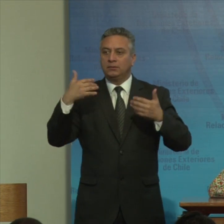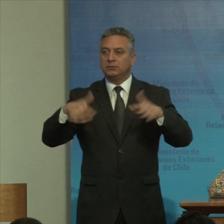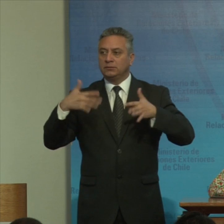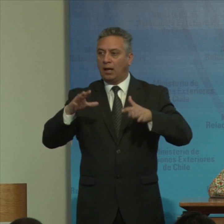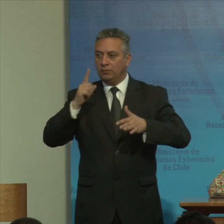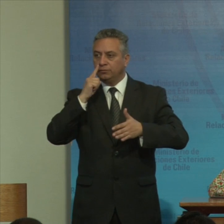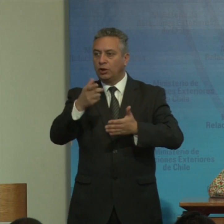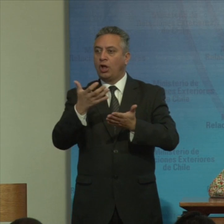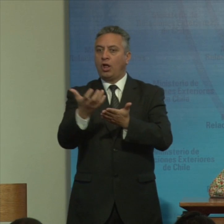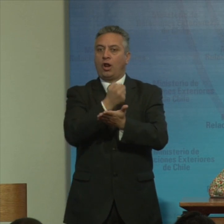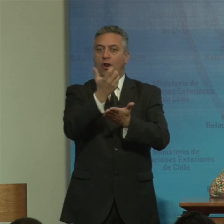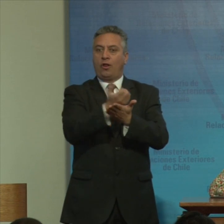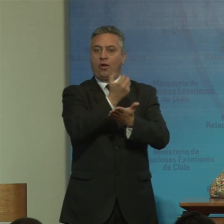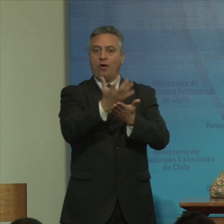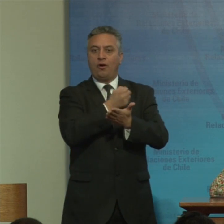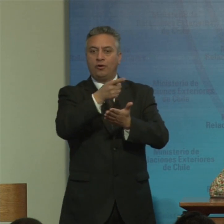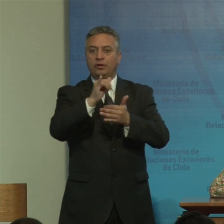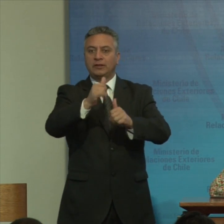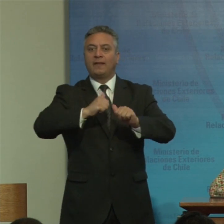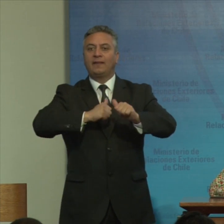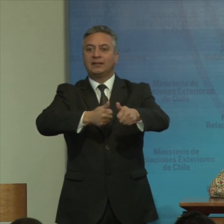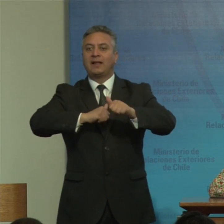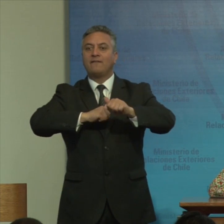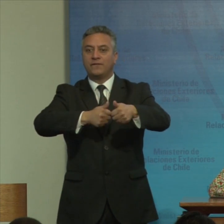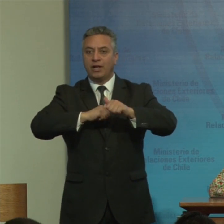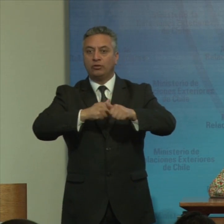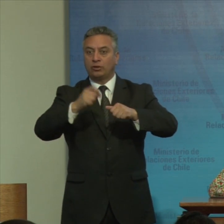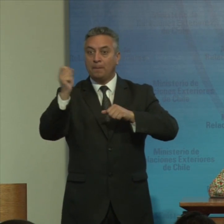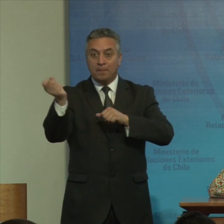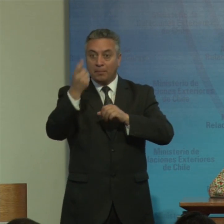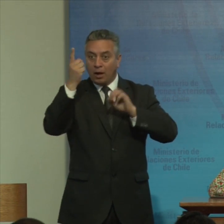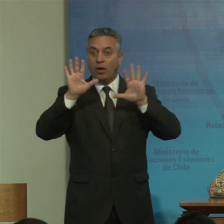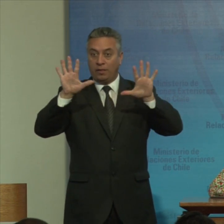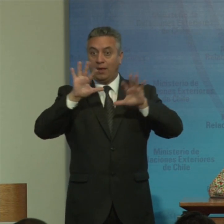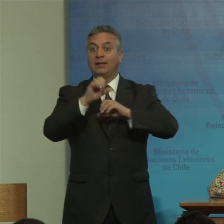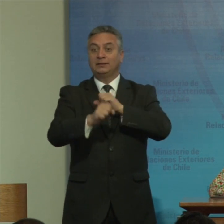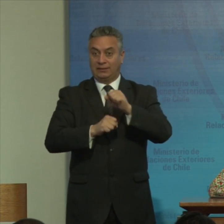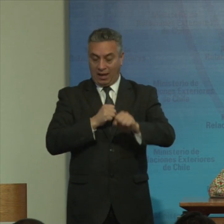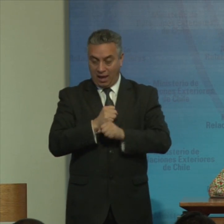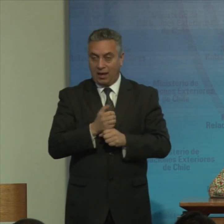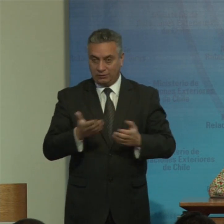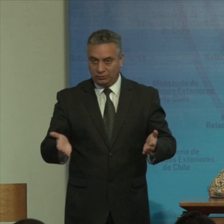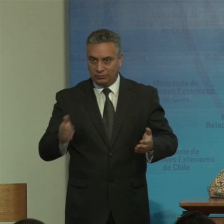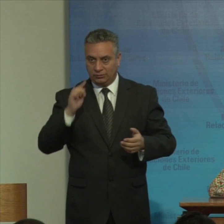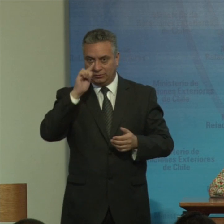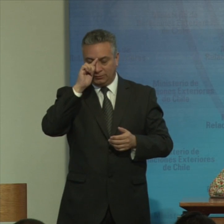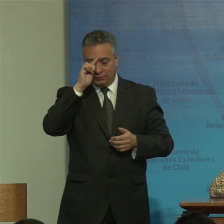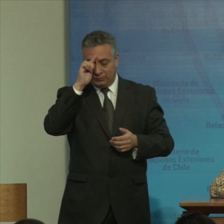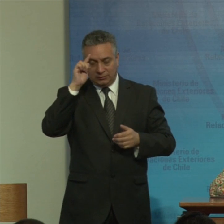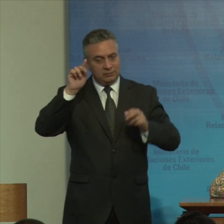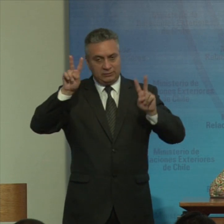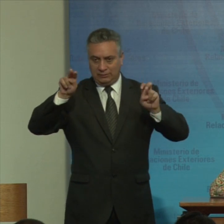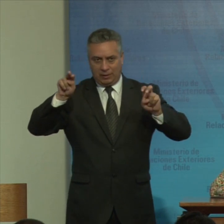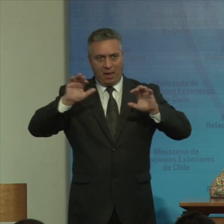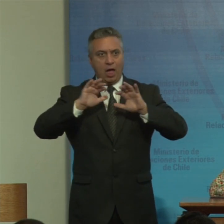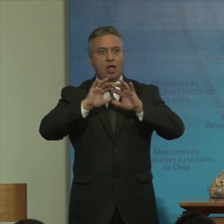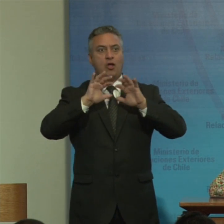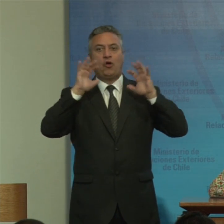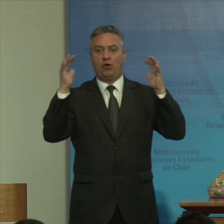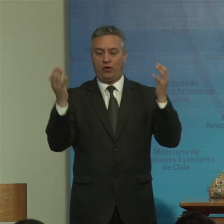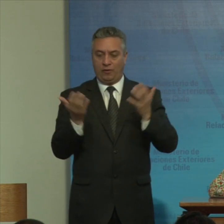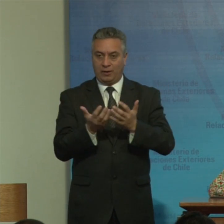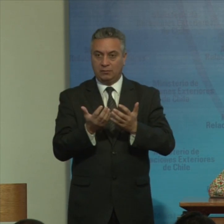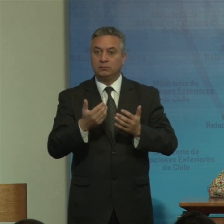desafíos de los primeros 10 años de la convención no es cierto en el nivel global y quiero